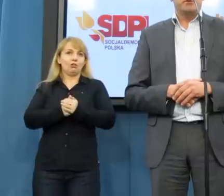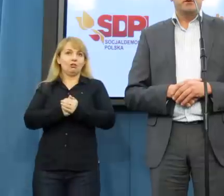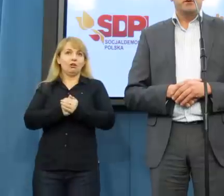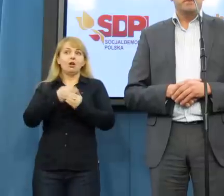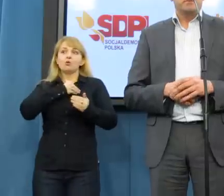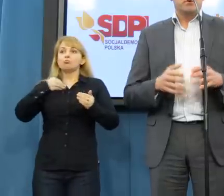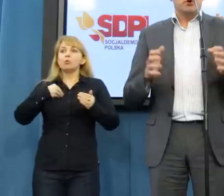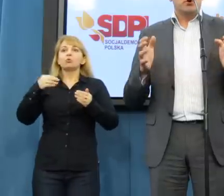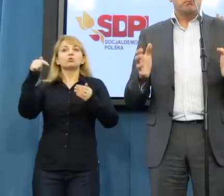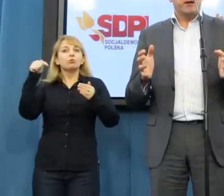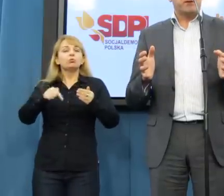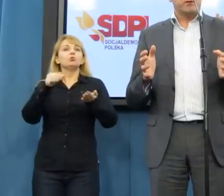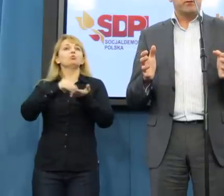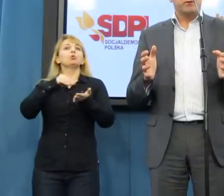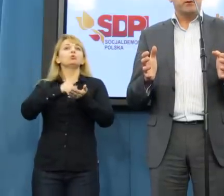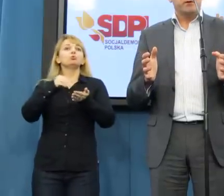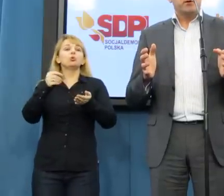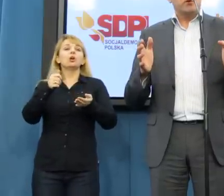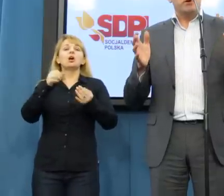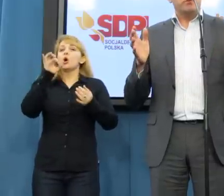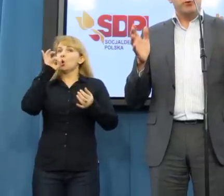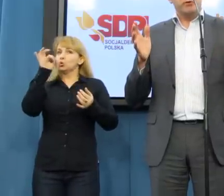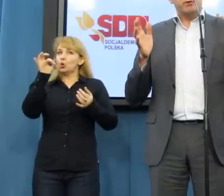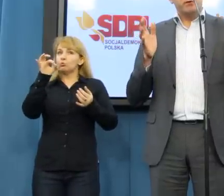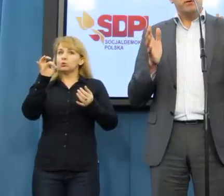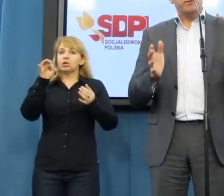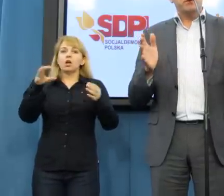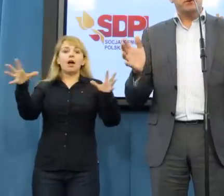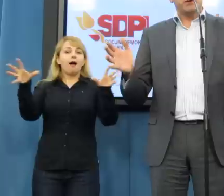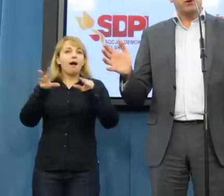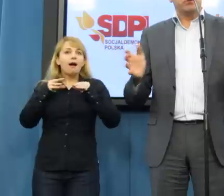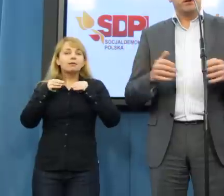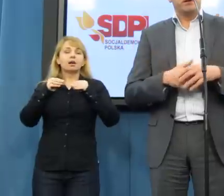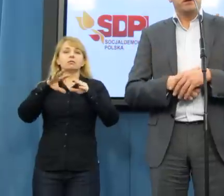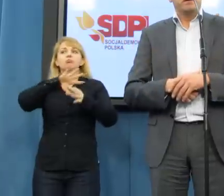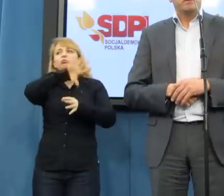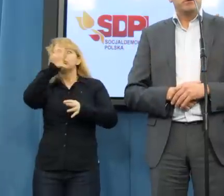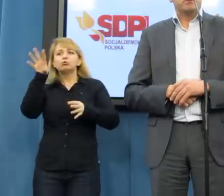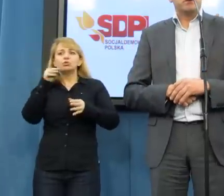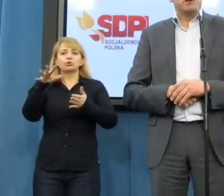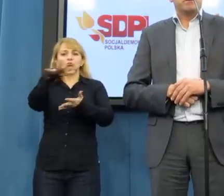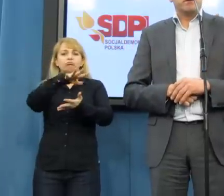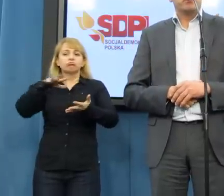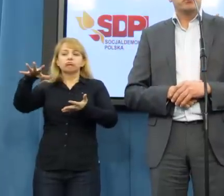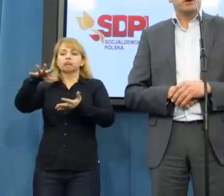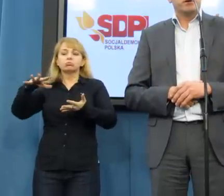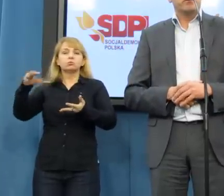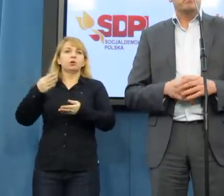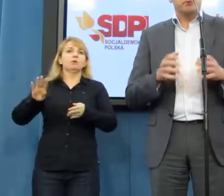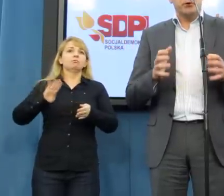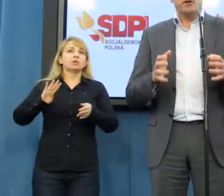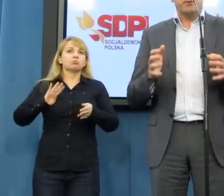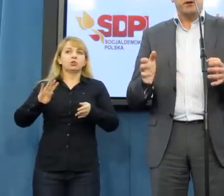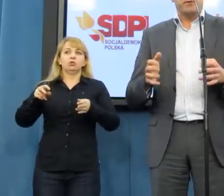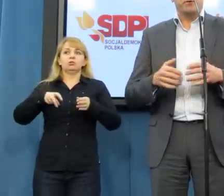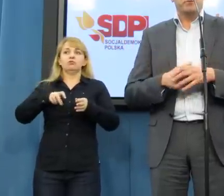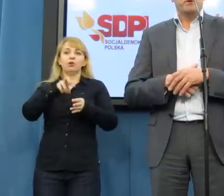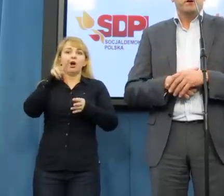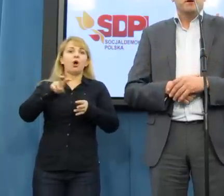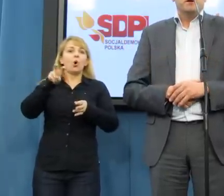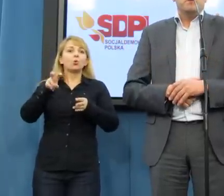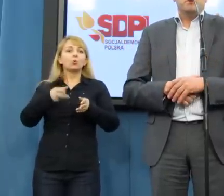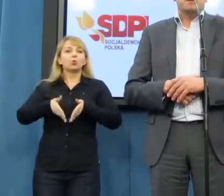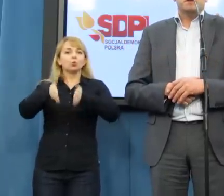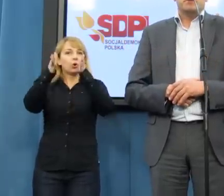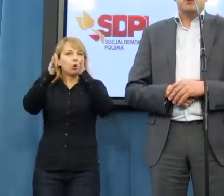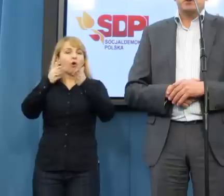potrzebny kompleksowy, obejmujący wszystkie obszary bezpieczeństwa w ruchu drogowym, program reform.